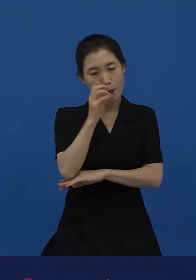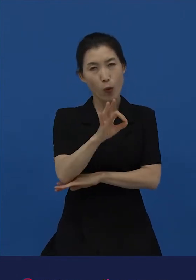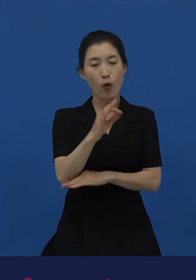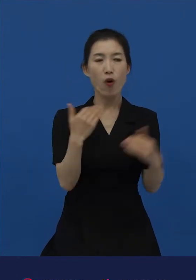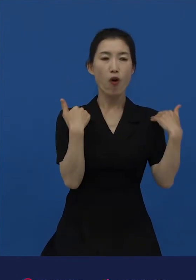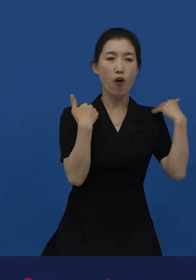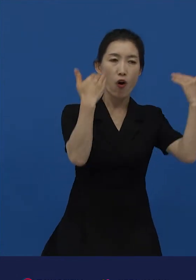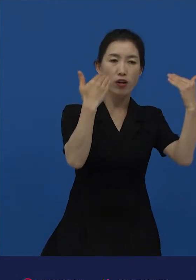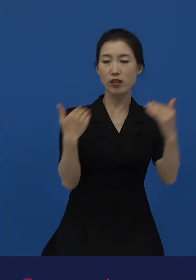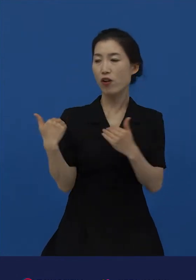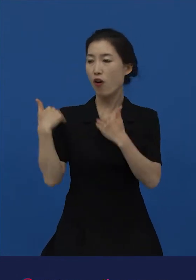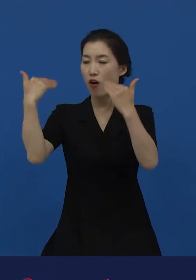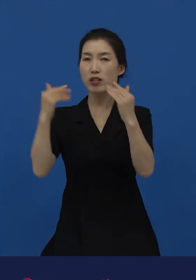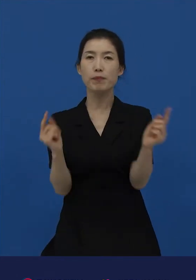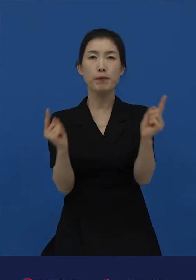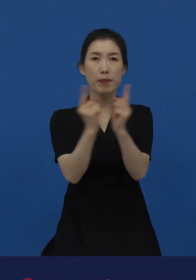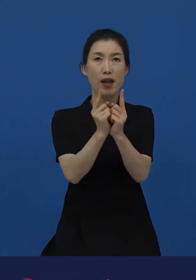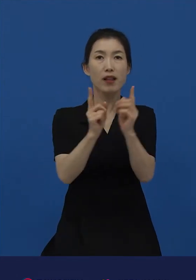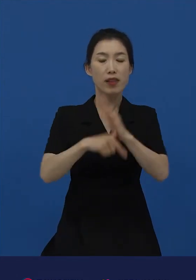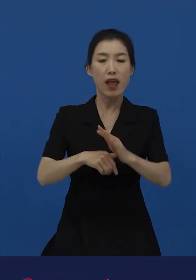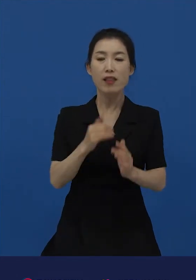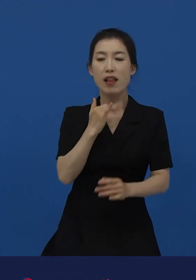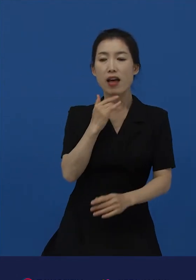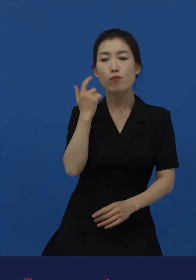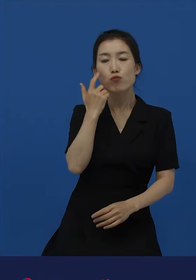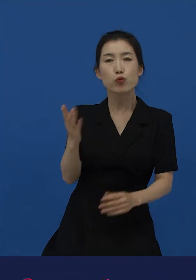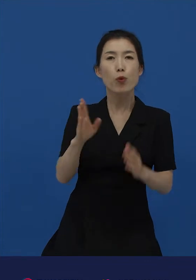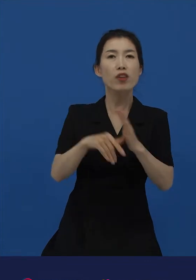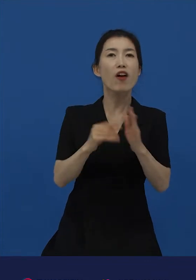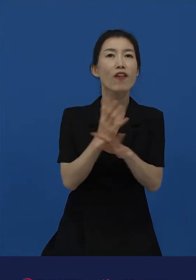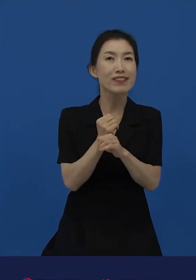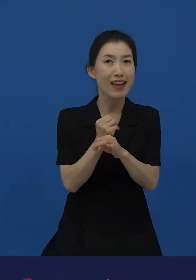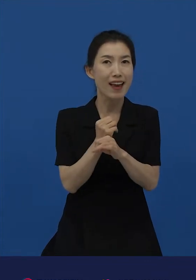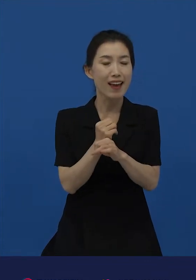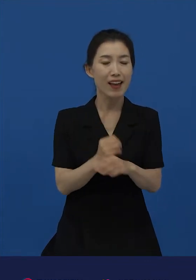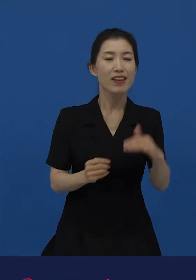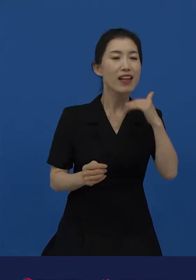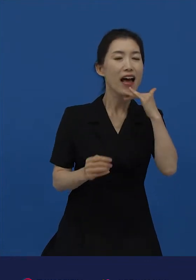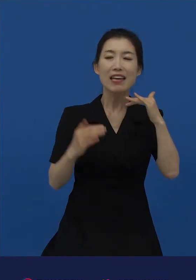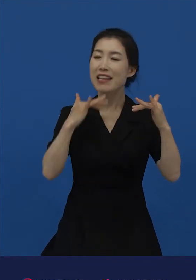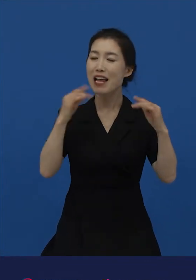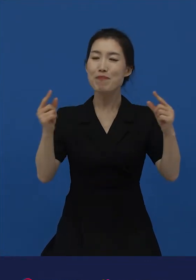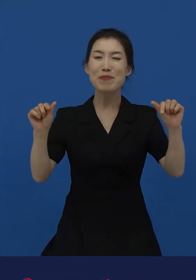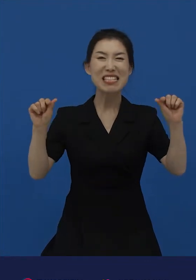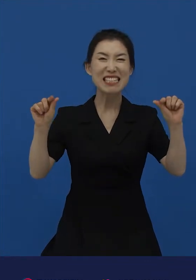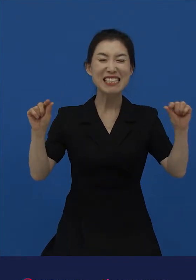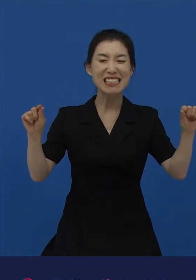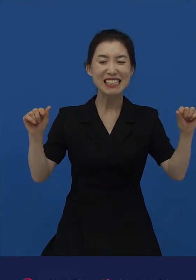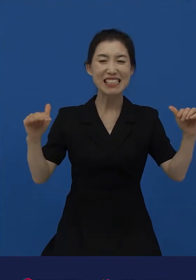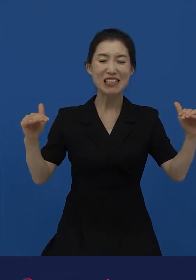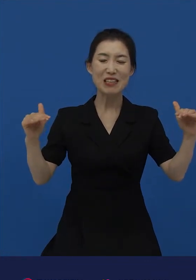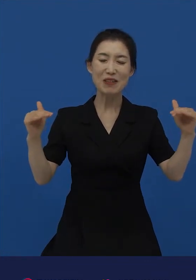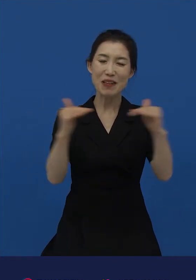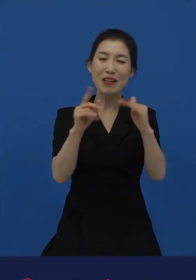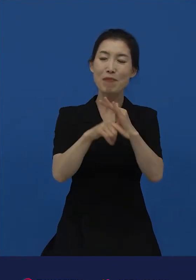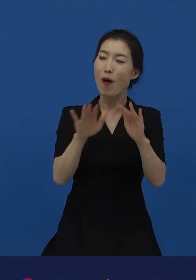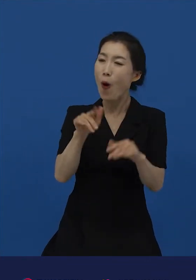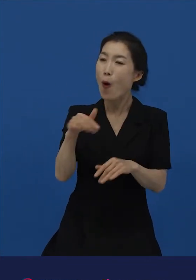성인들 상호간의 나이를 묻는 시점입니다. 비슷한 또래의 사람들은 서로 탐색하는 과정에서 서로의